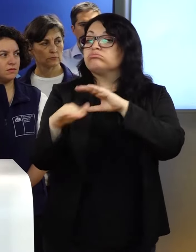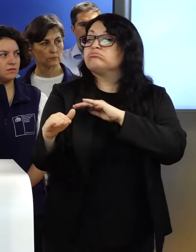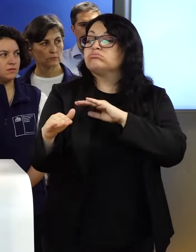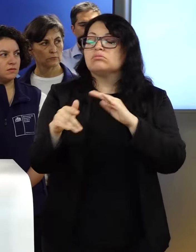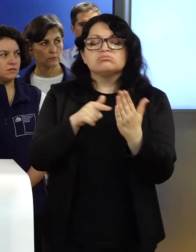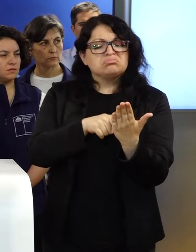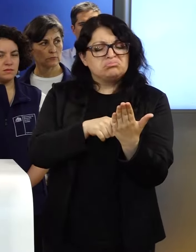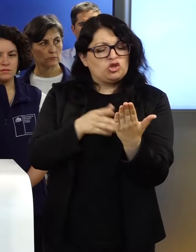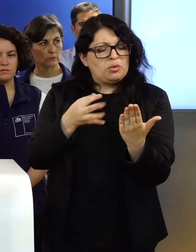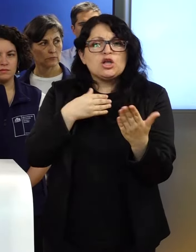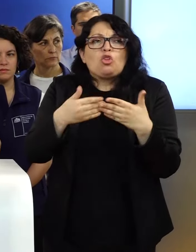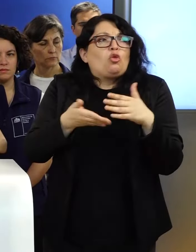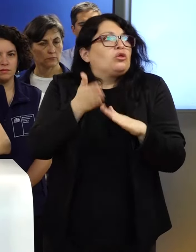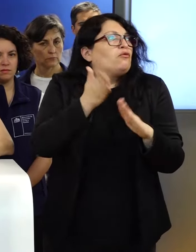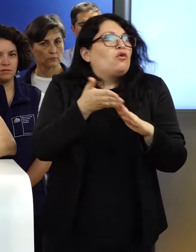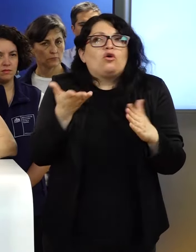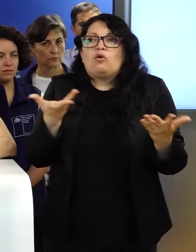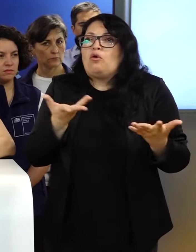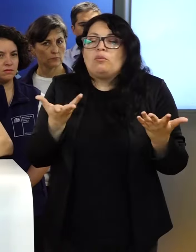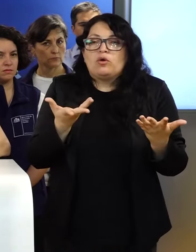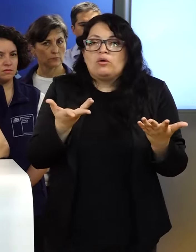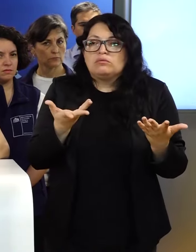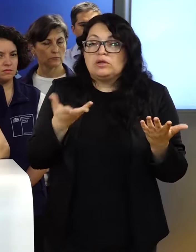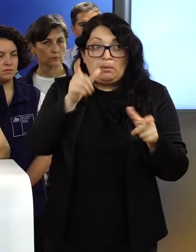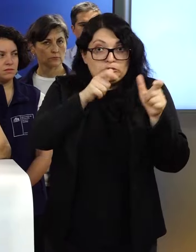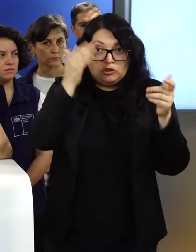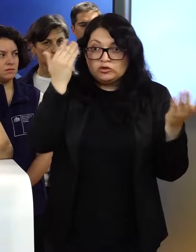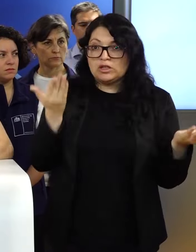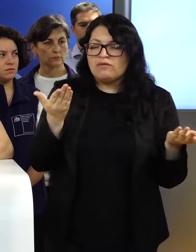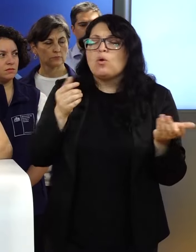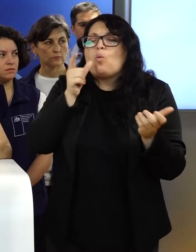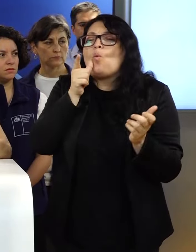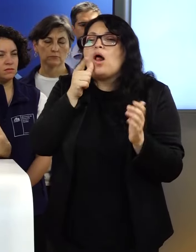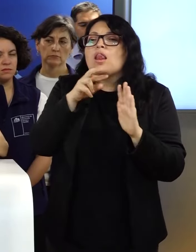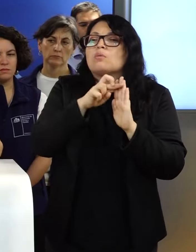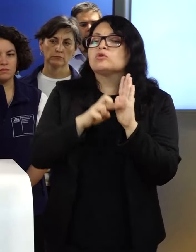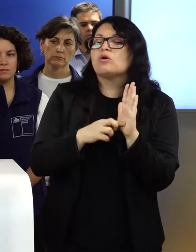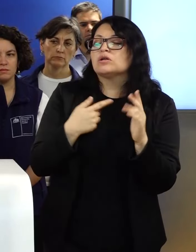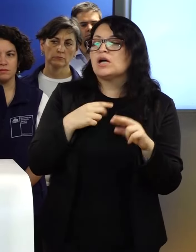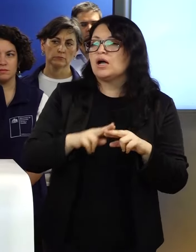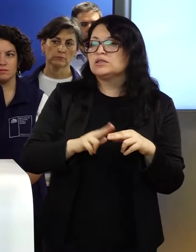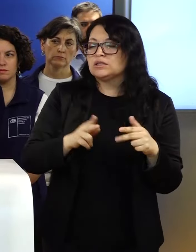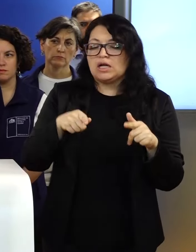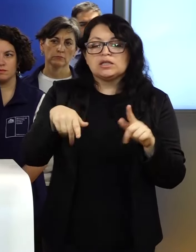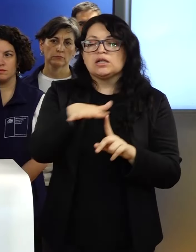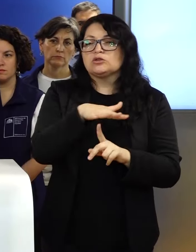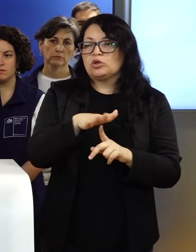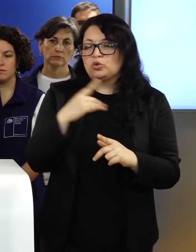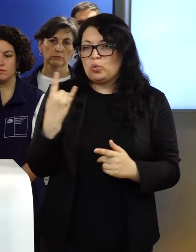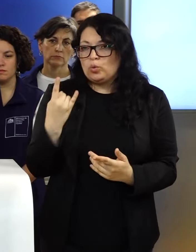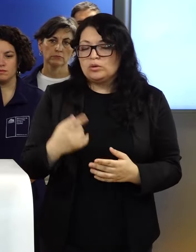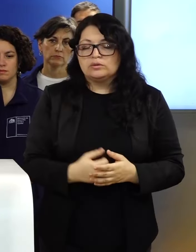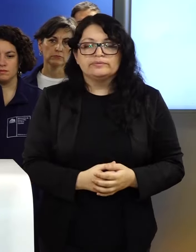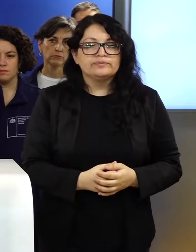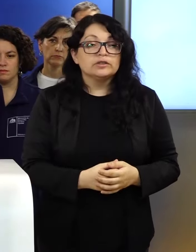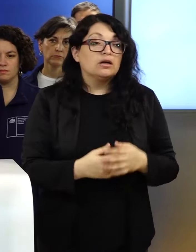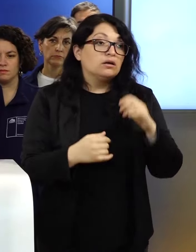la gente no sabe dónde evacuar. ¿Cuál es el protocolo que se sigue precisamente en esta catástrofe para este tipo de situaciones? Bueno,